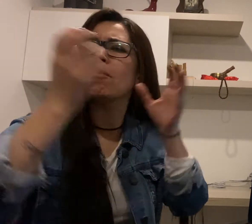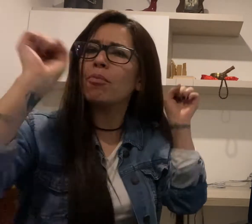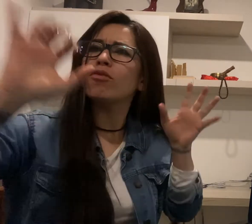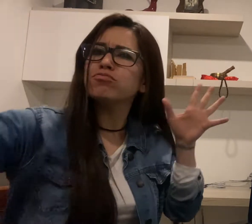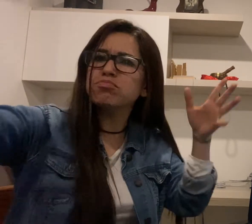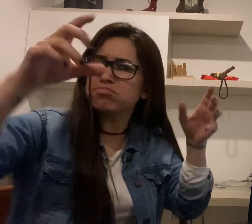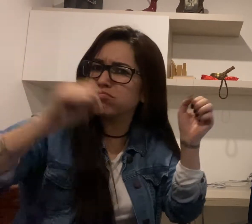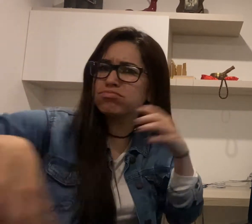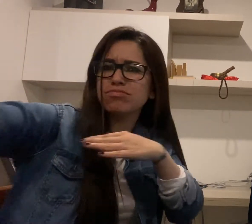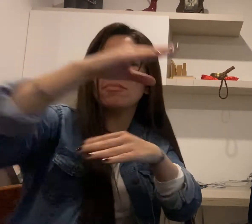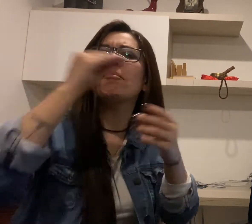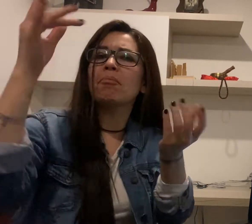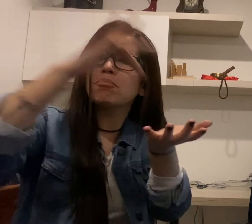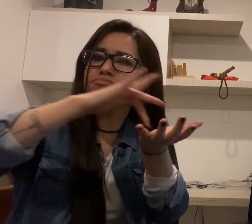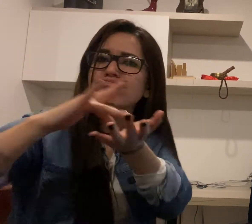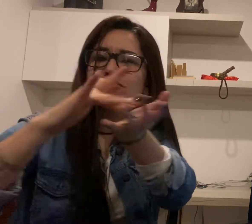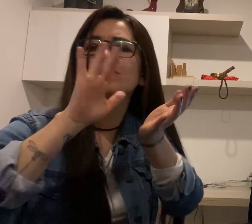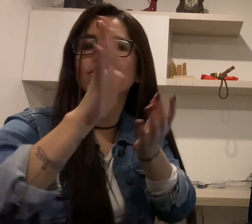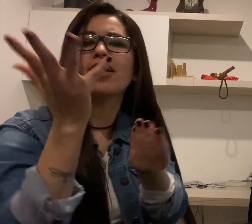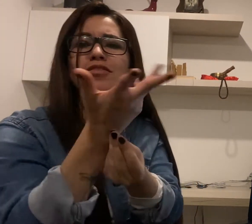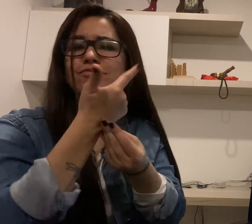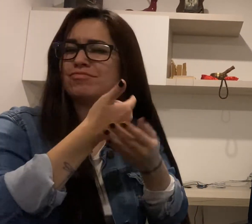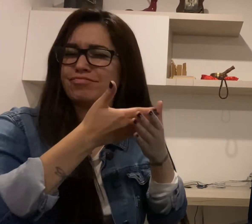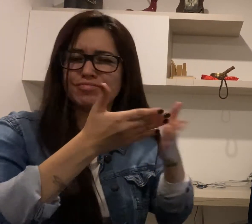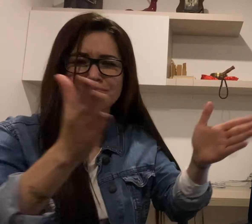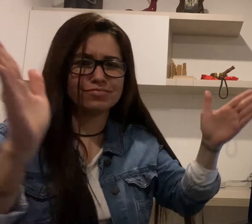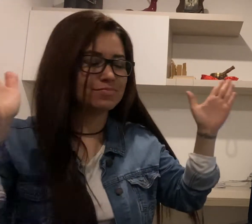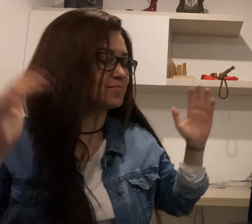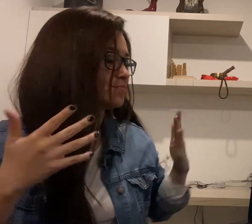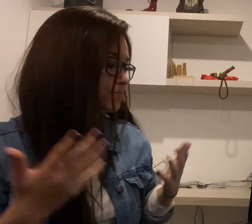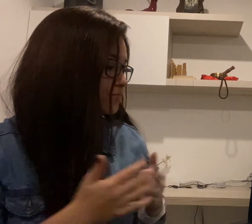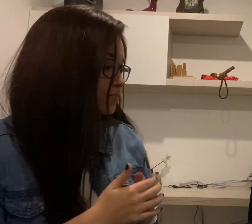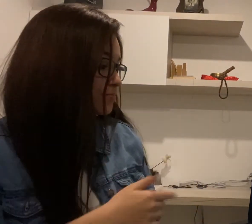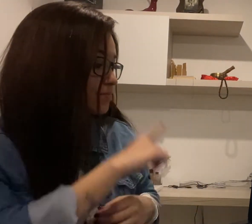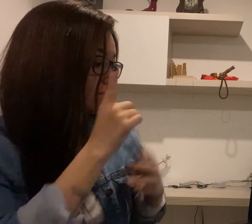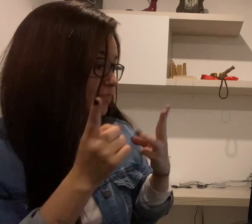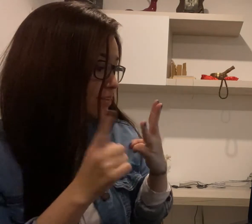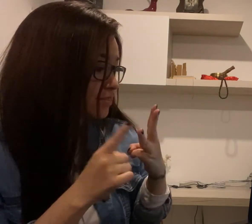ironía usándolos tal cual son de la vida cotidiana.